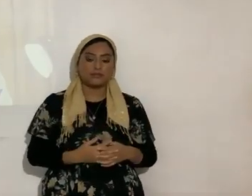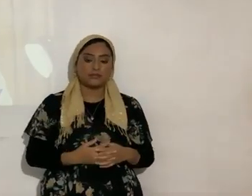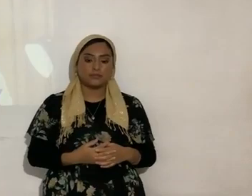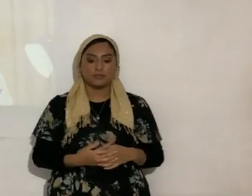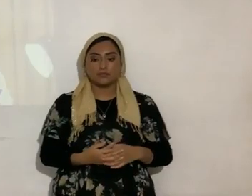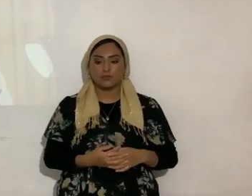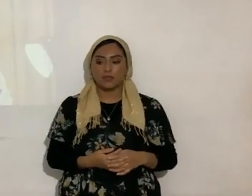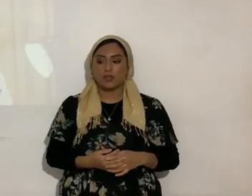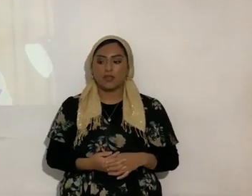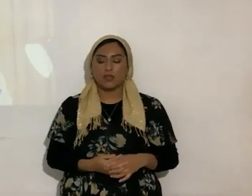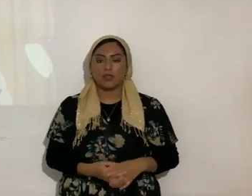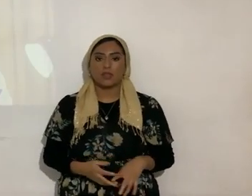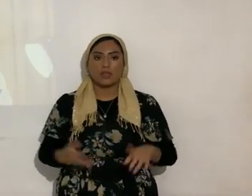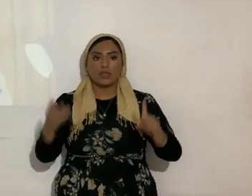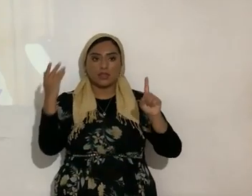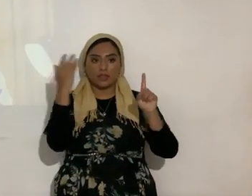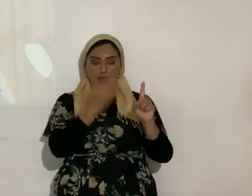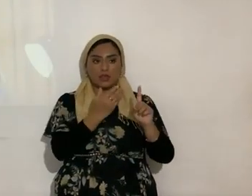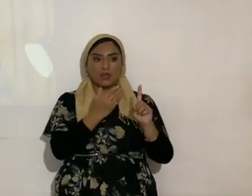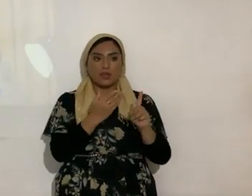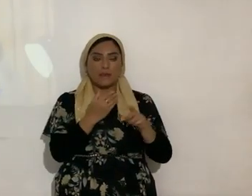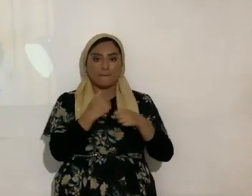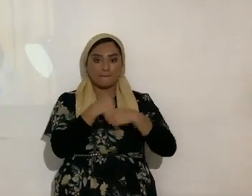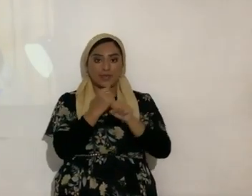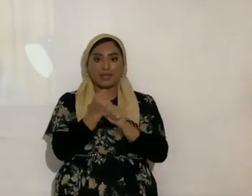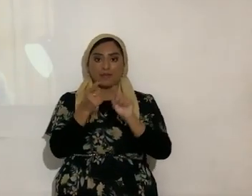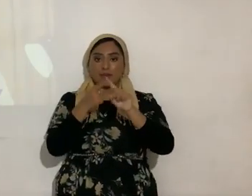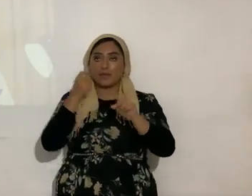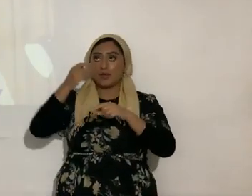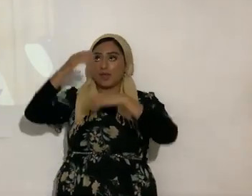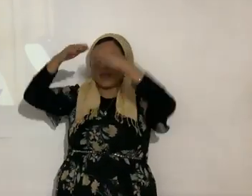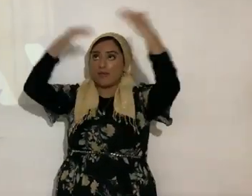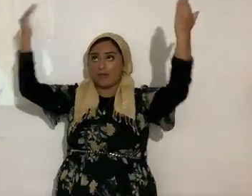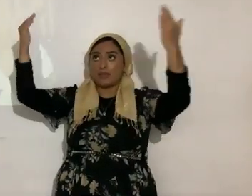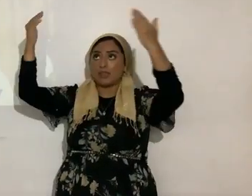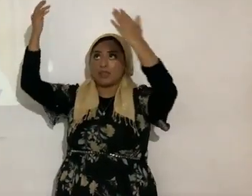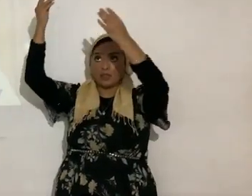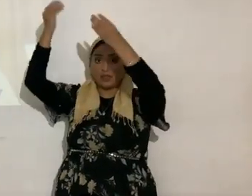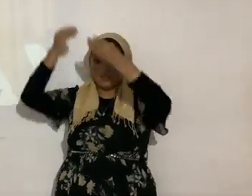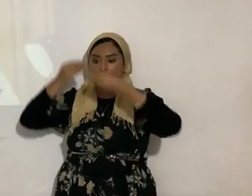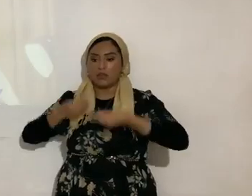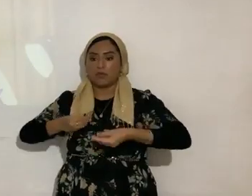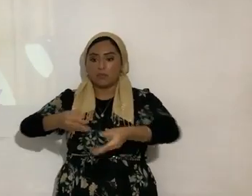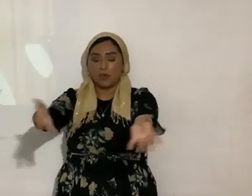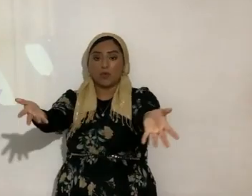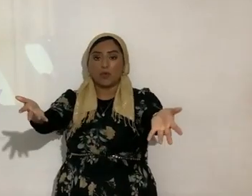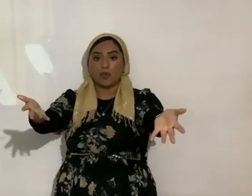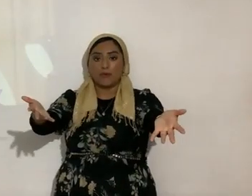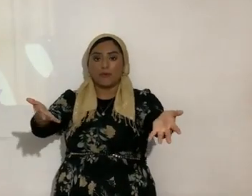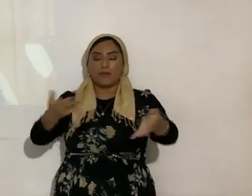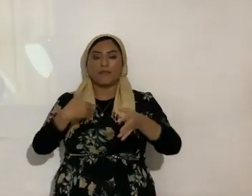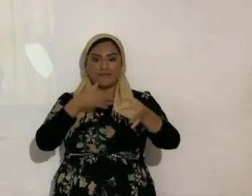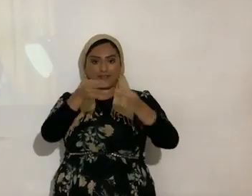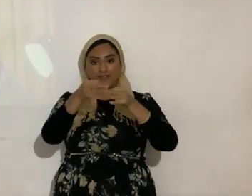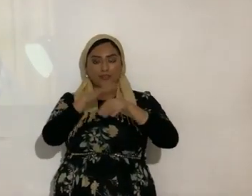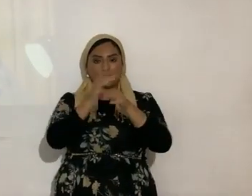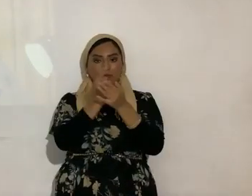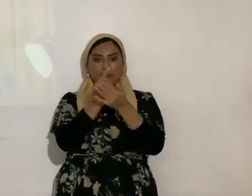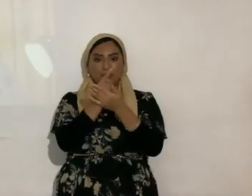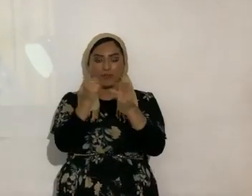él hacía que lo del cielo viniera para lo de la tierra eso lo explica en las Farashot que lo del cielo